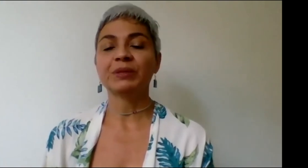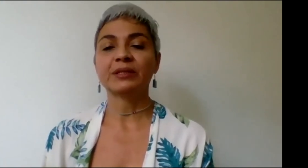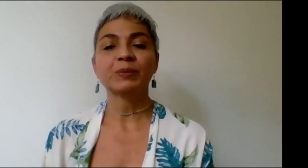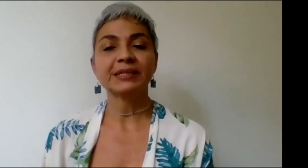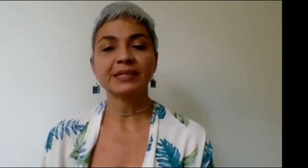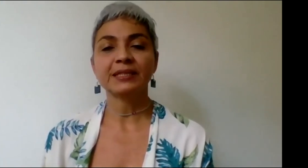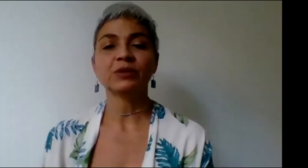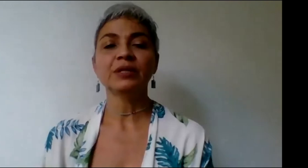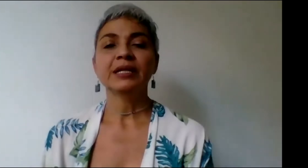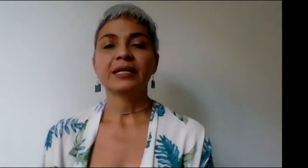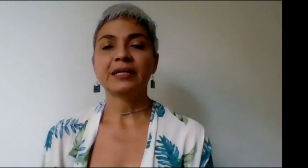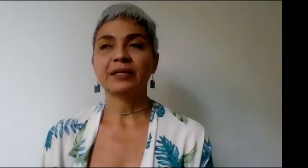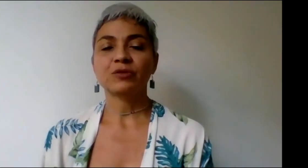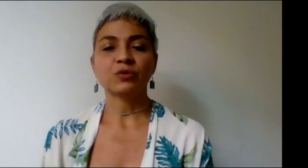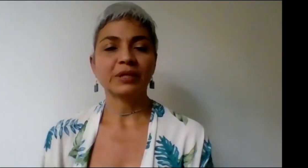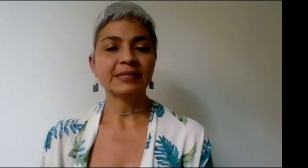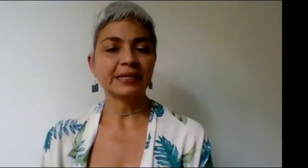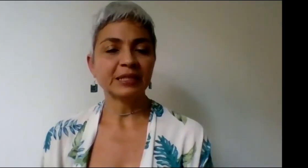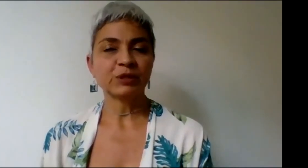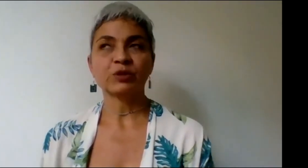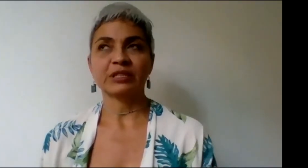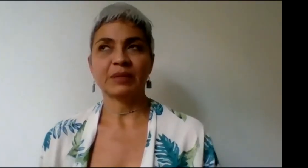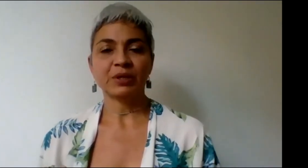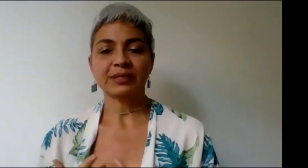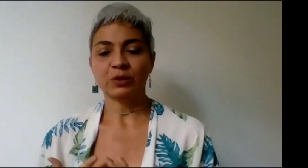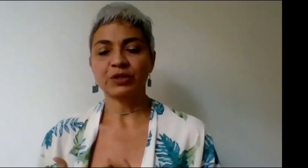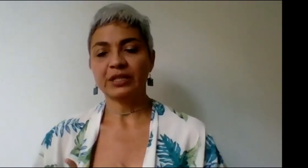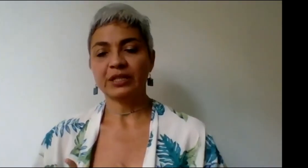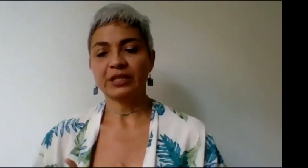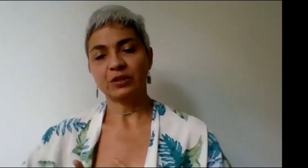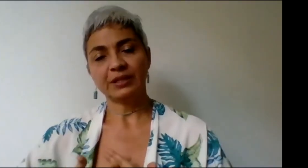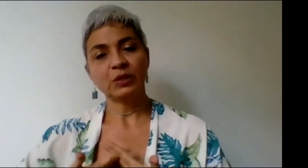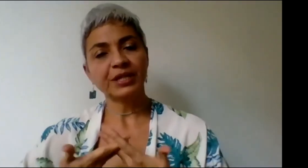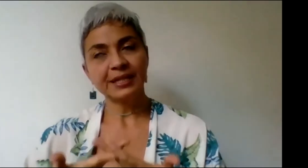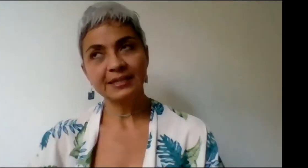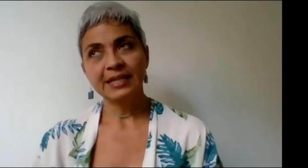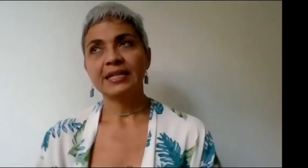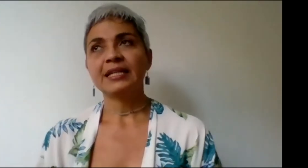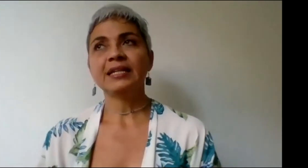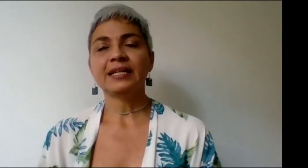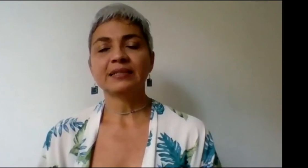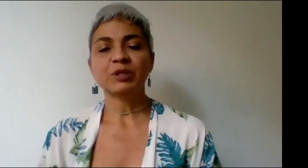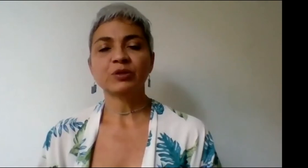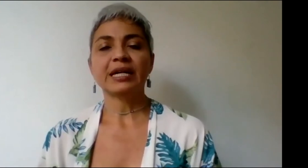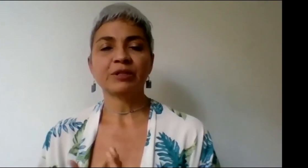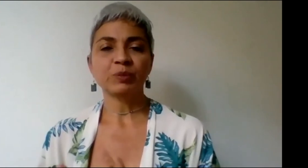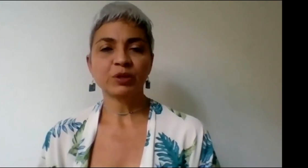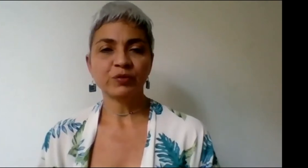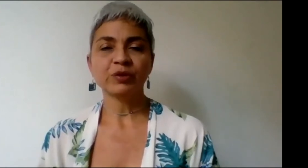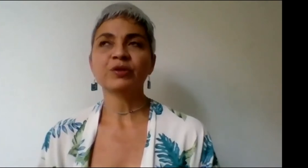conversando más tardecito, son las siguientes personas. Vamos a hacer lo siguiente. Yo les digo quién es. Y esa persona abre su micrófono,